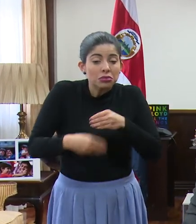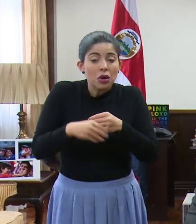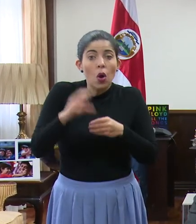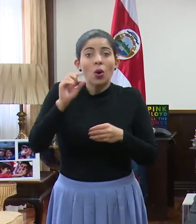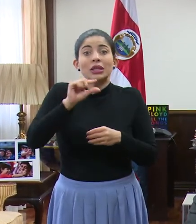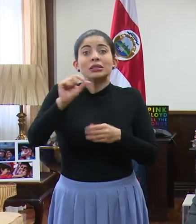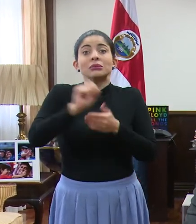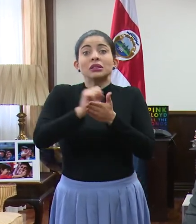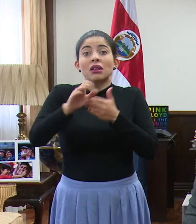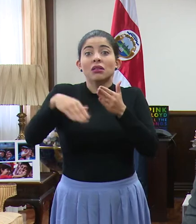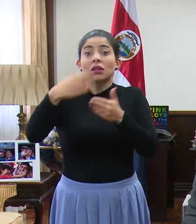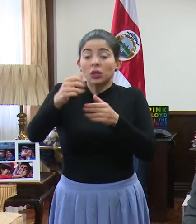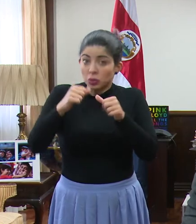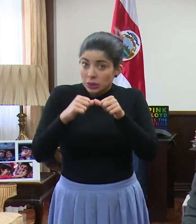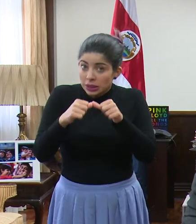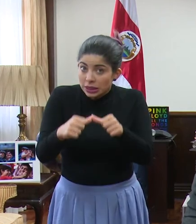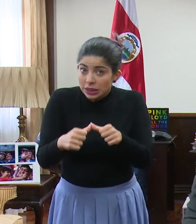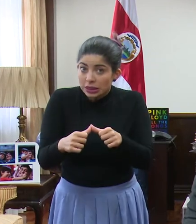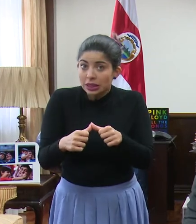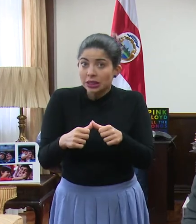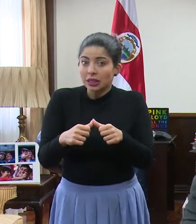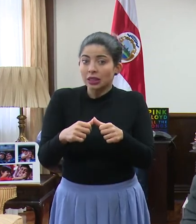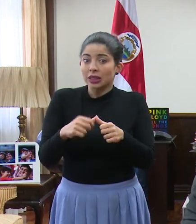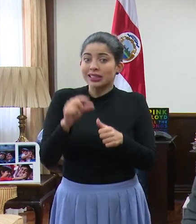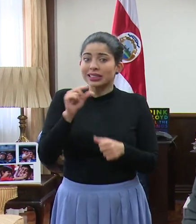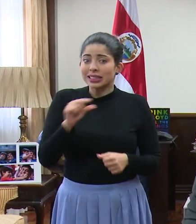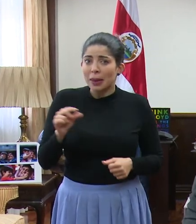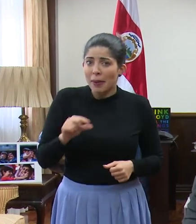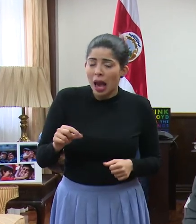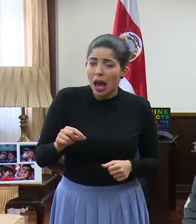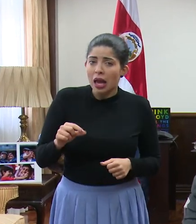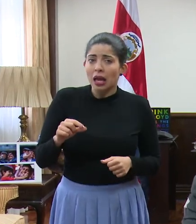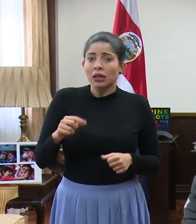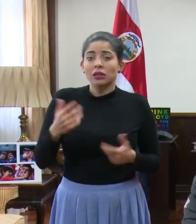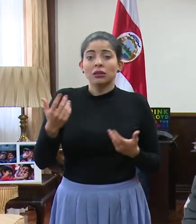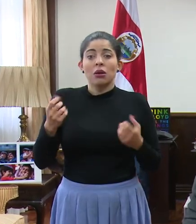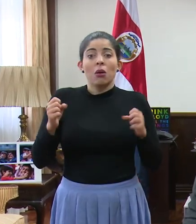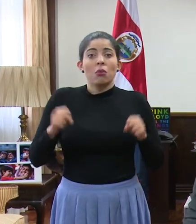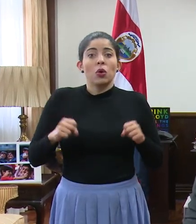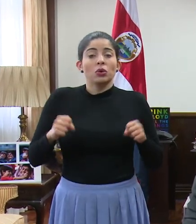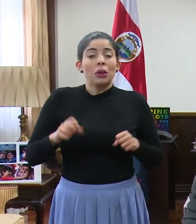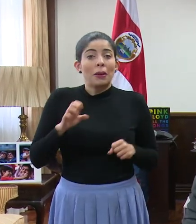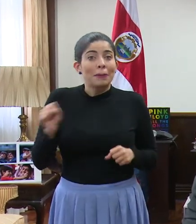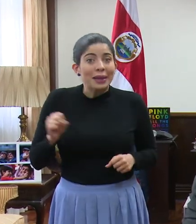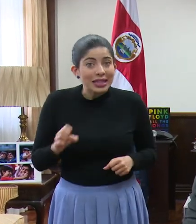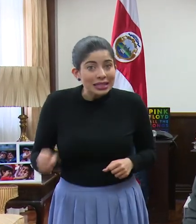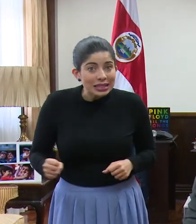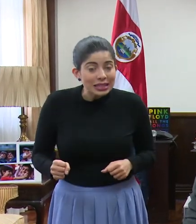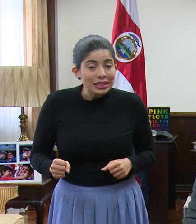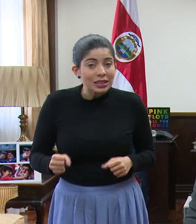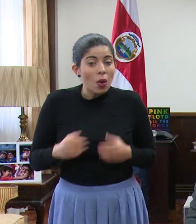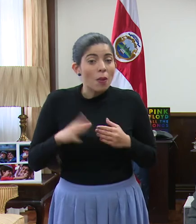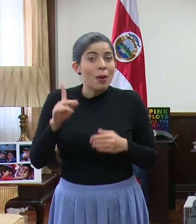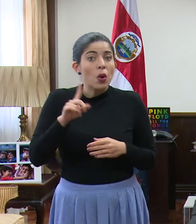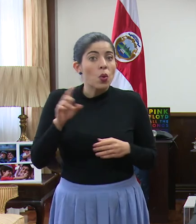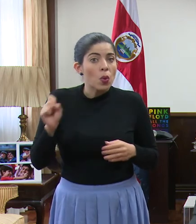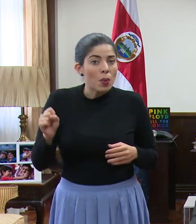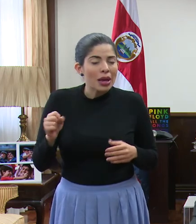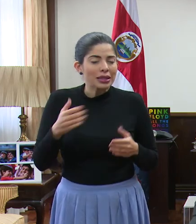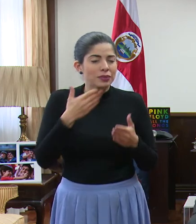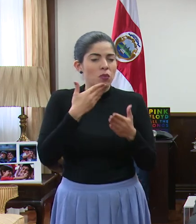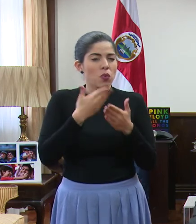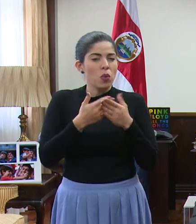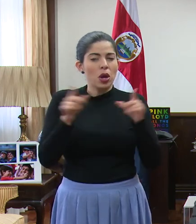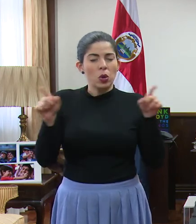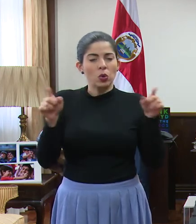después de Semana Santa, estamos hablando de semanas, puede ser mes o más de un mes. Yo creo que es bueno